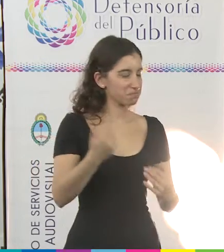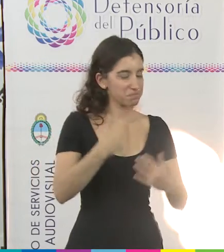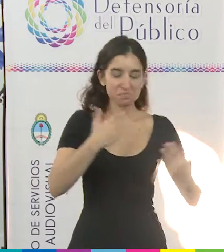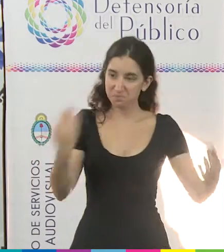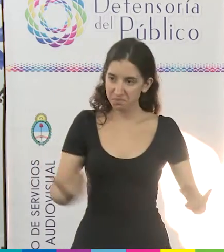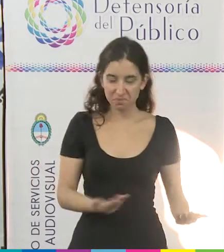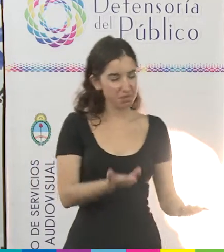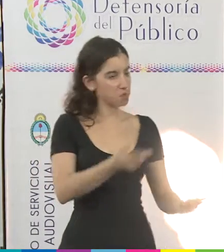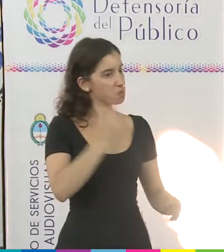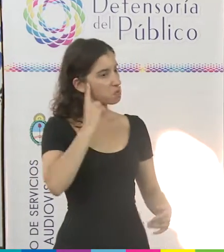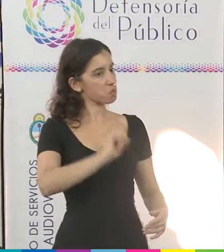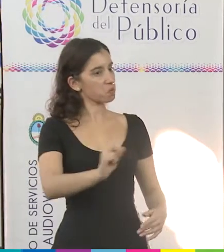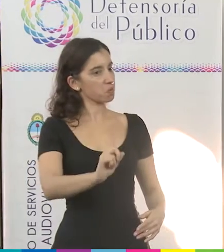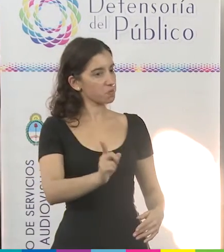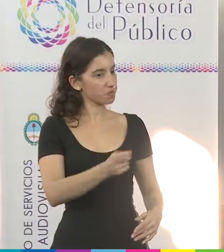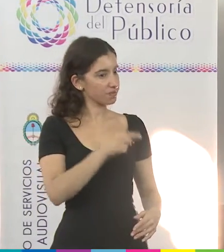presente.